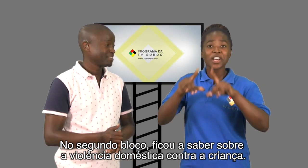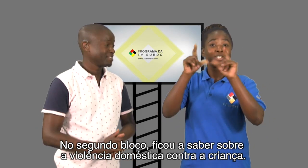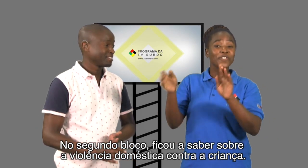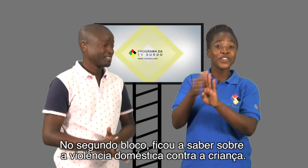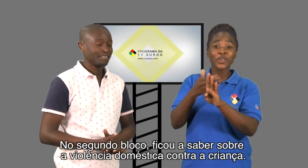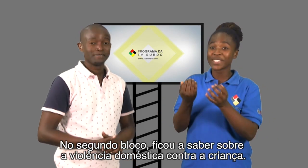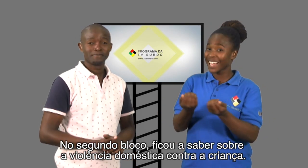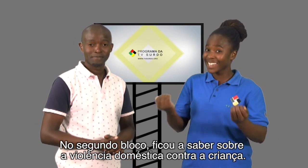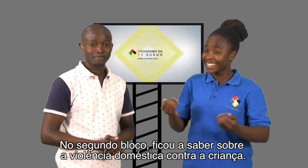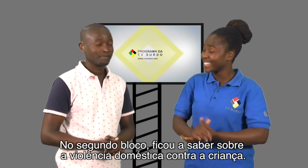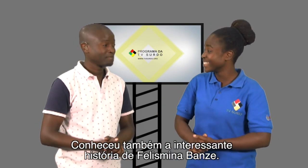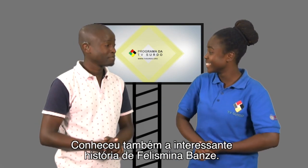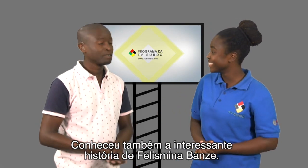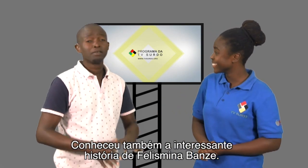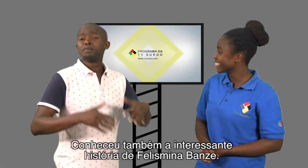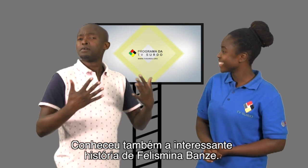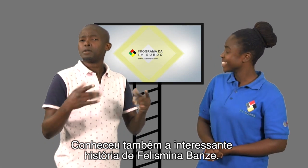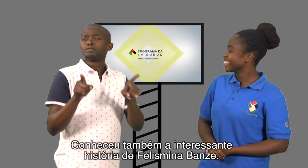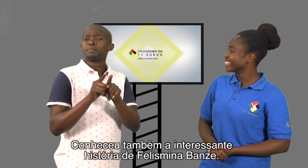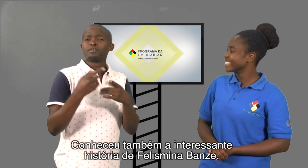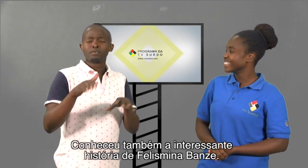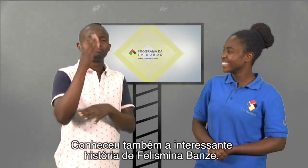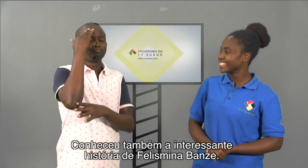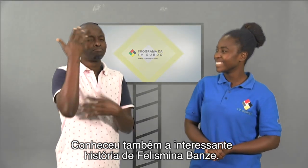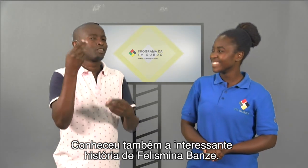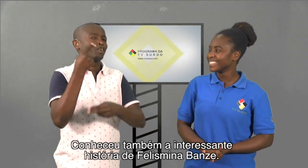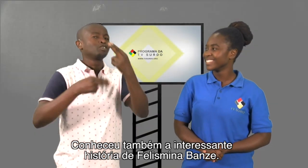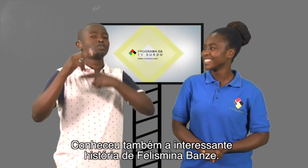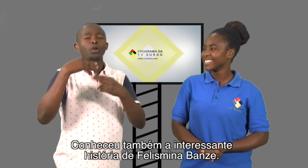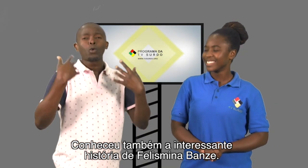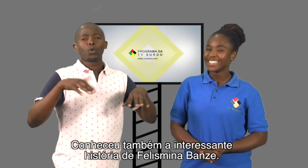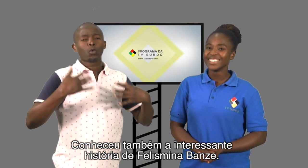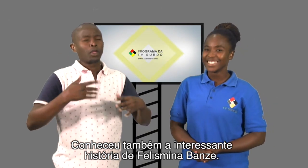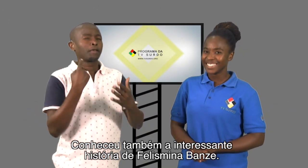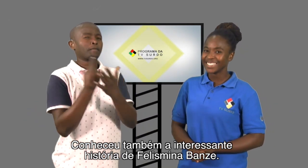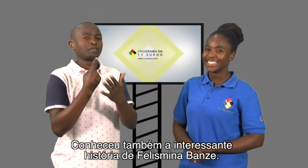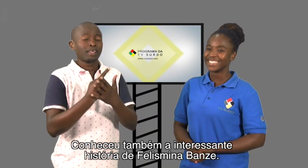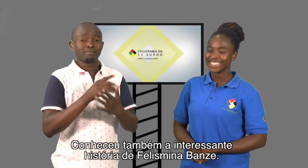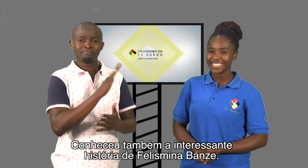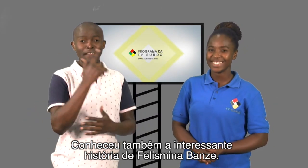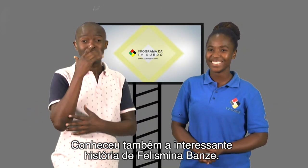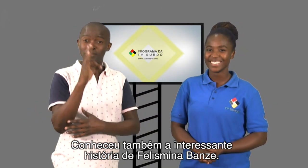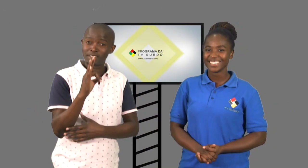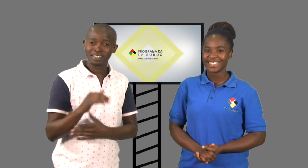doméstica contra a criança conheceu também a interessante história de Felizmina Banz